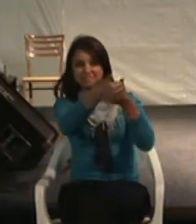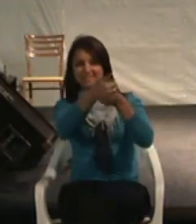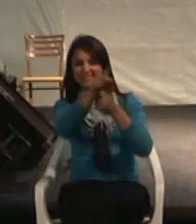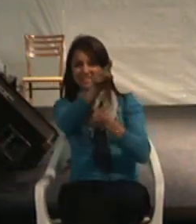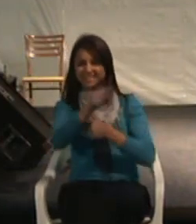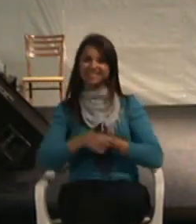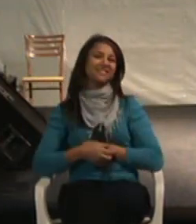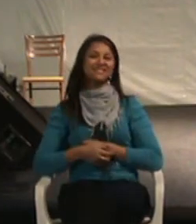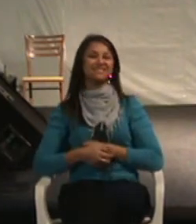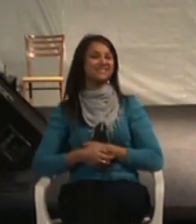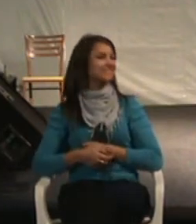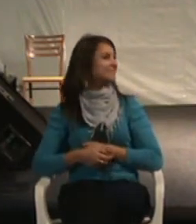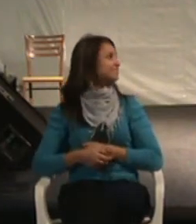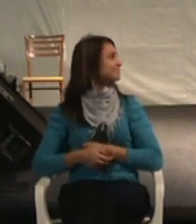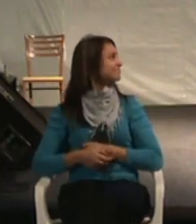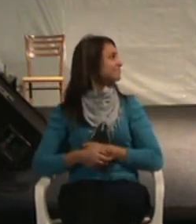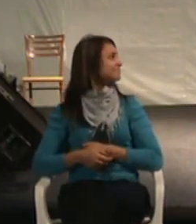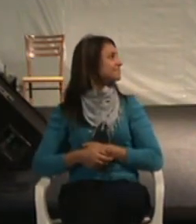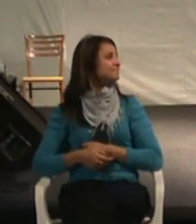com vocês.